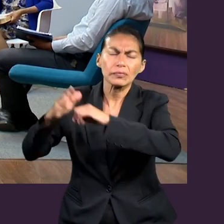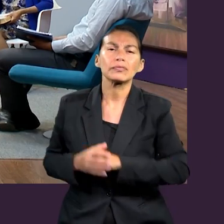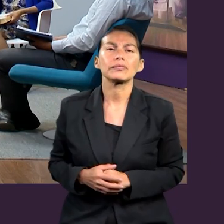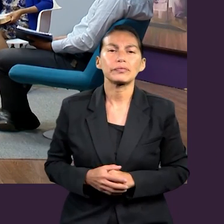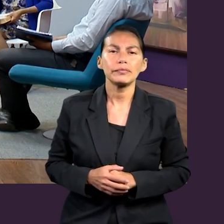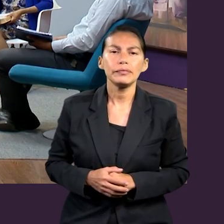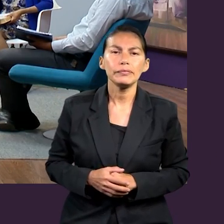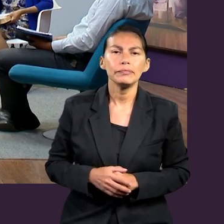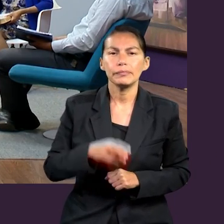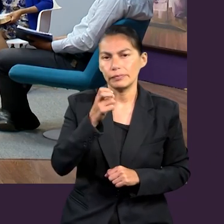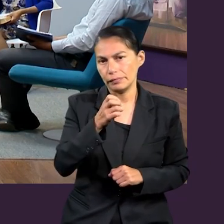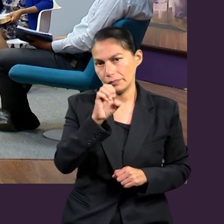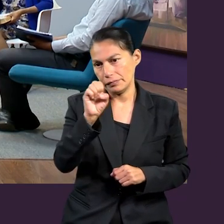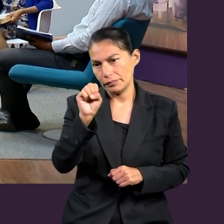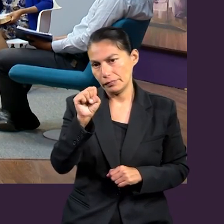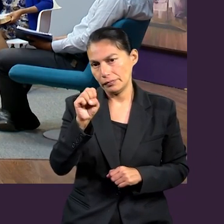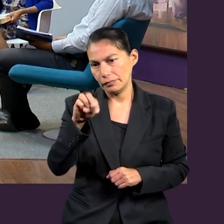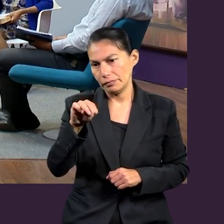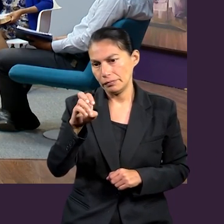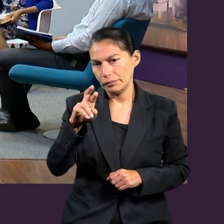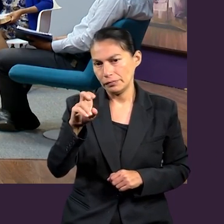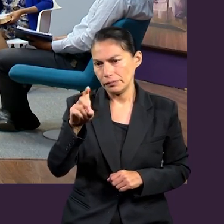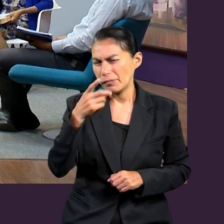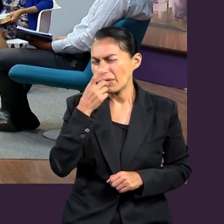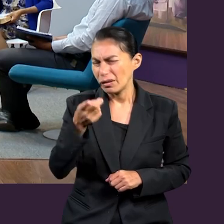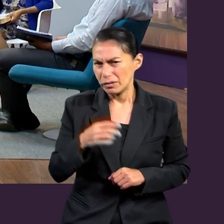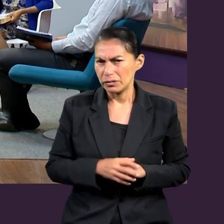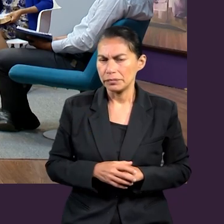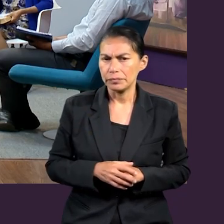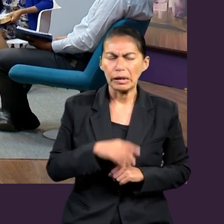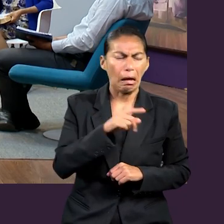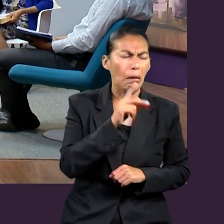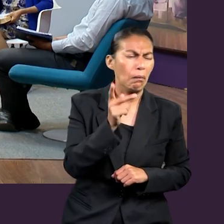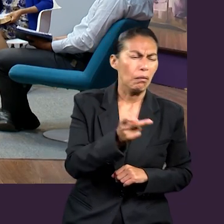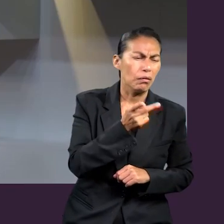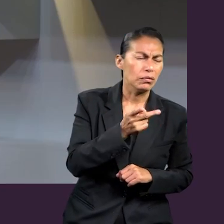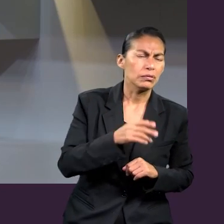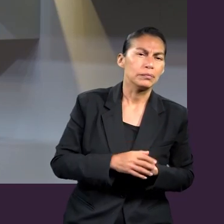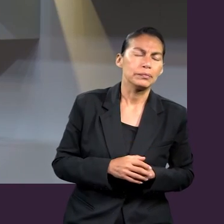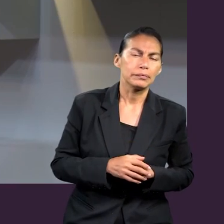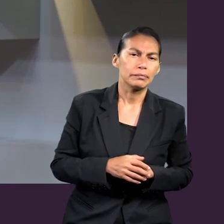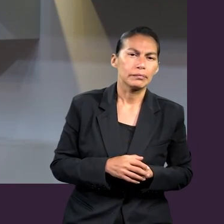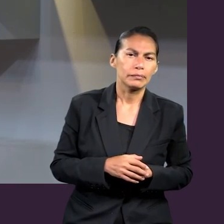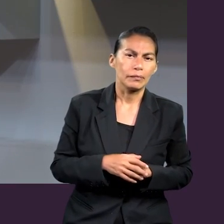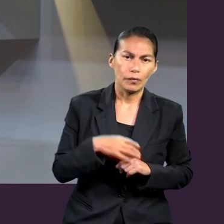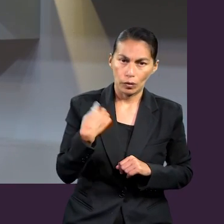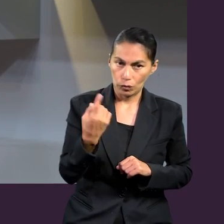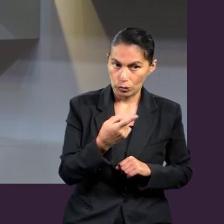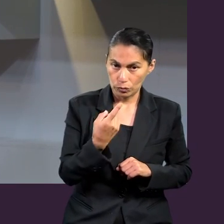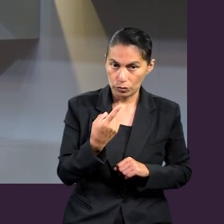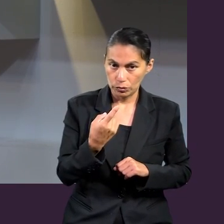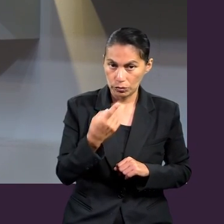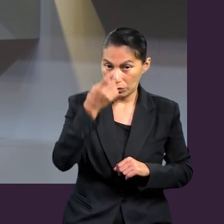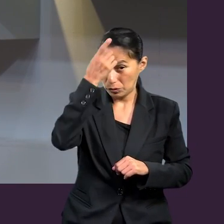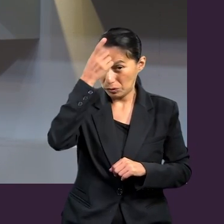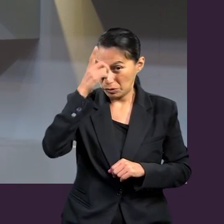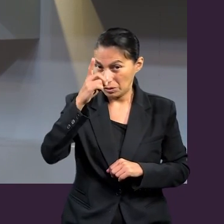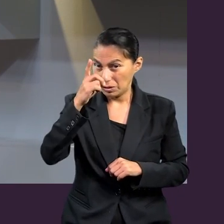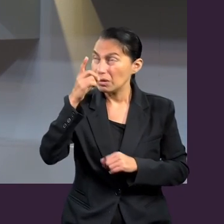mencionando, Esmeralda, me gustaría preguntarte, ¿para qué recibimos esos dones? La iglesia, los miembros de la